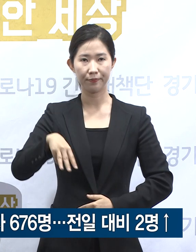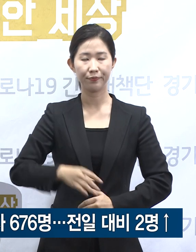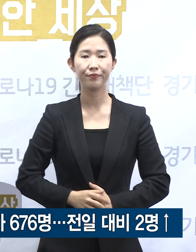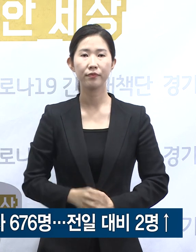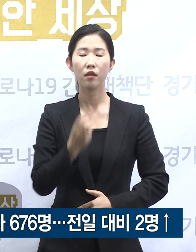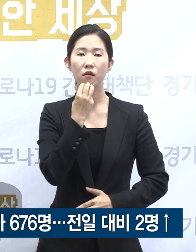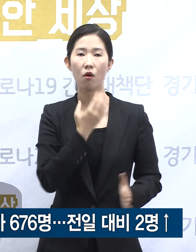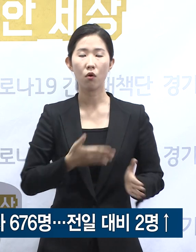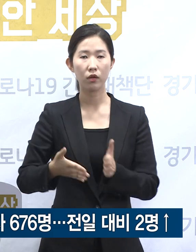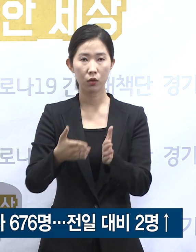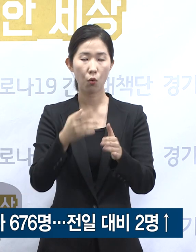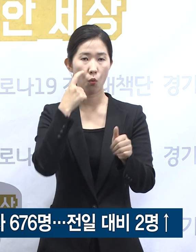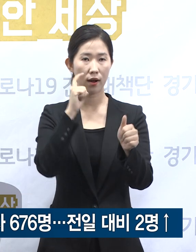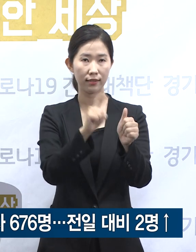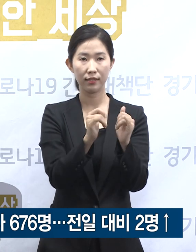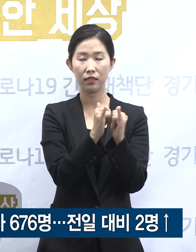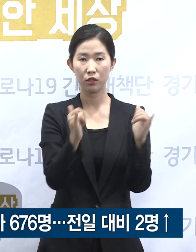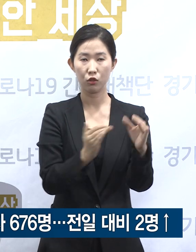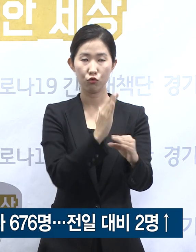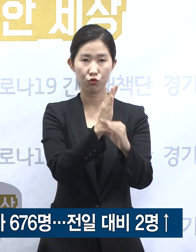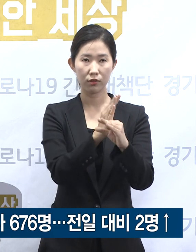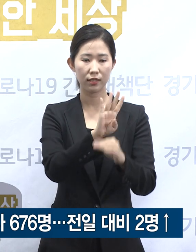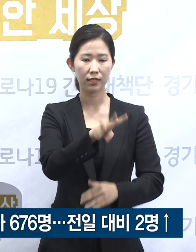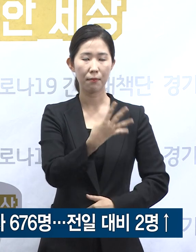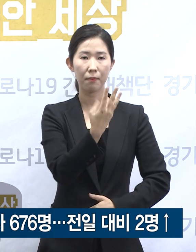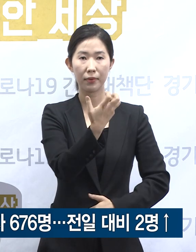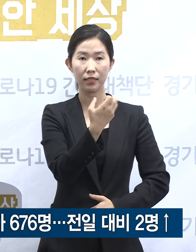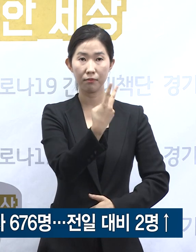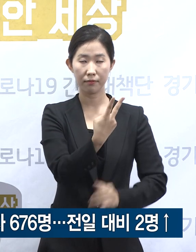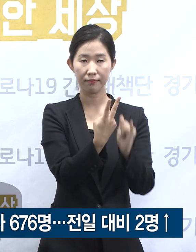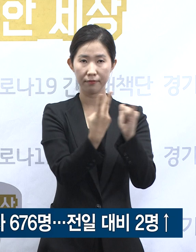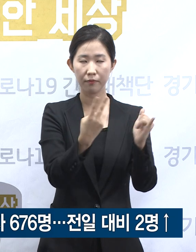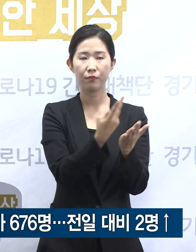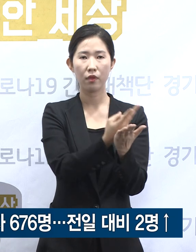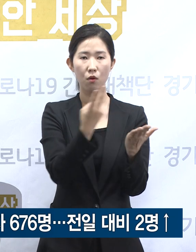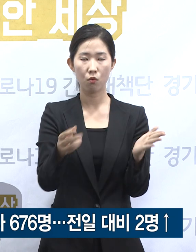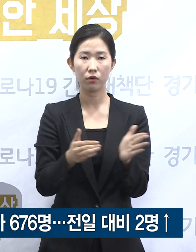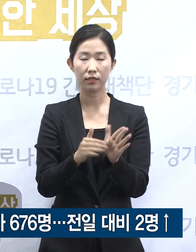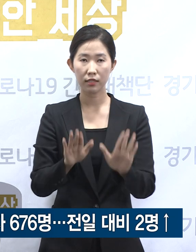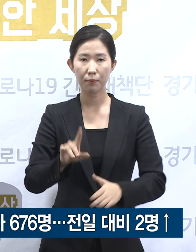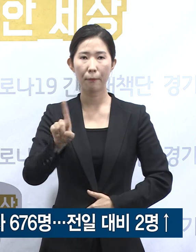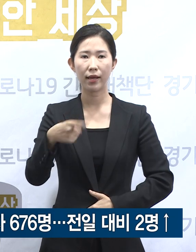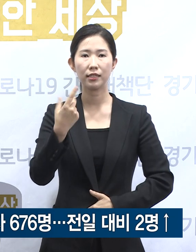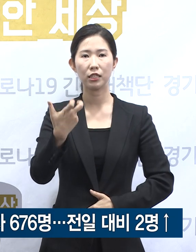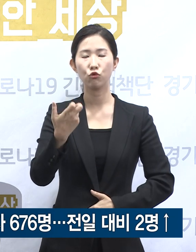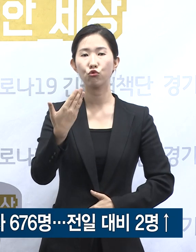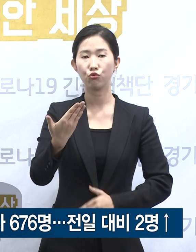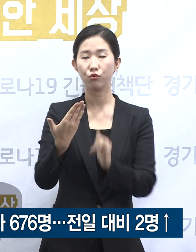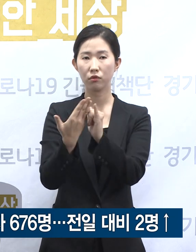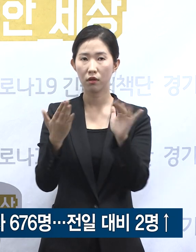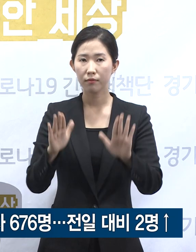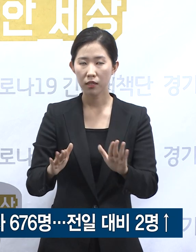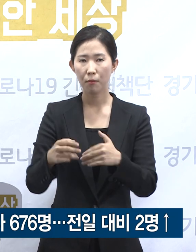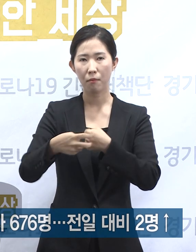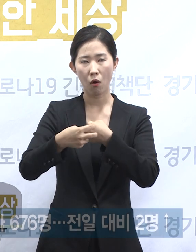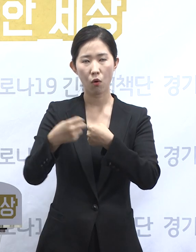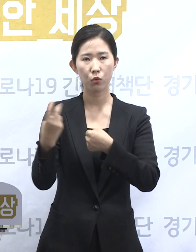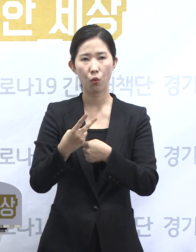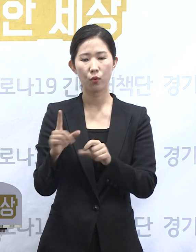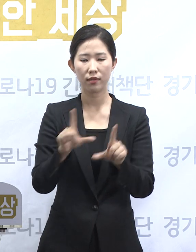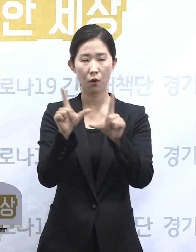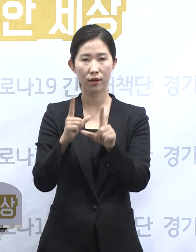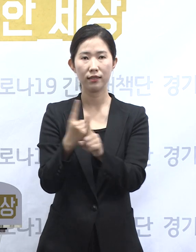확진자 중 482명은 퇴원하였고 현재 179명이 병원 및 생활치료센터에서 격리 중입니다.